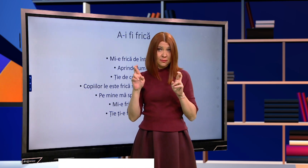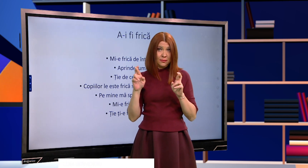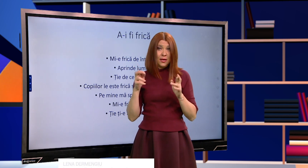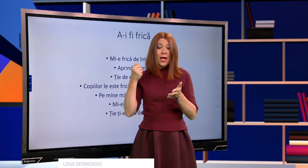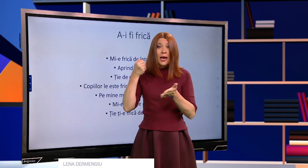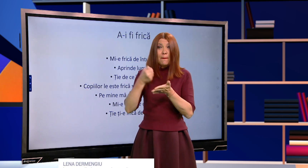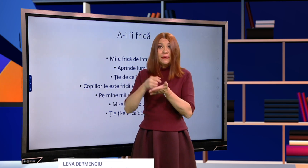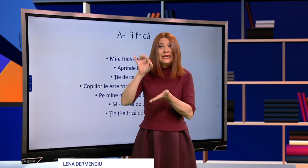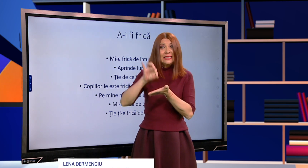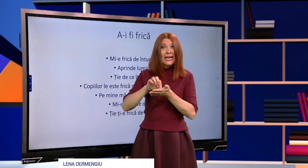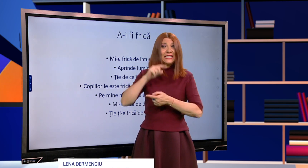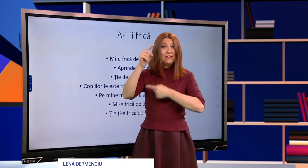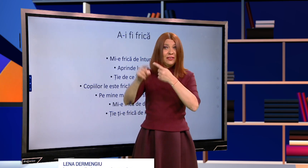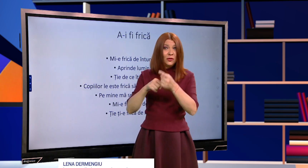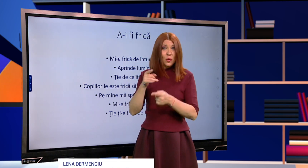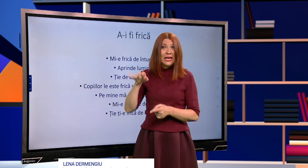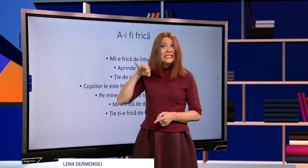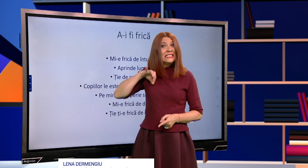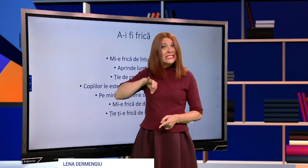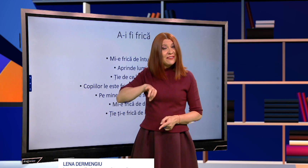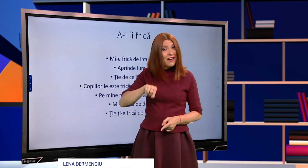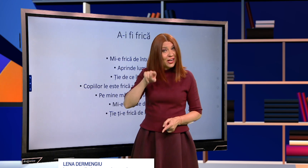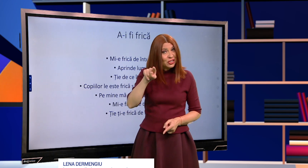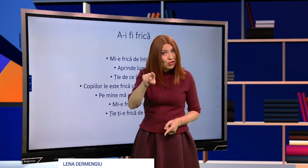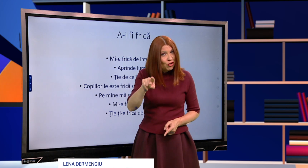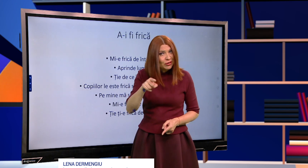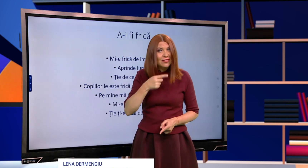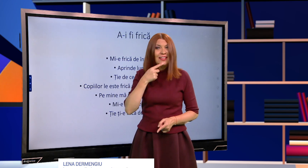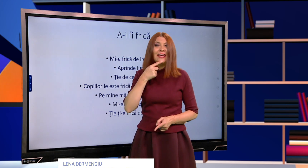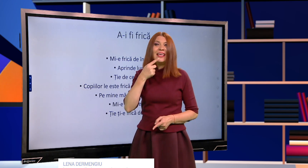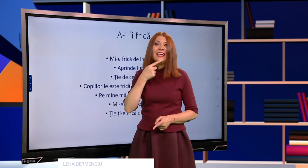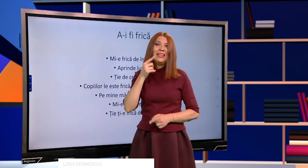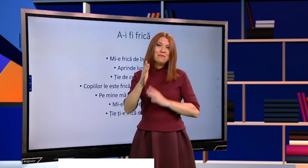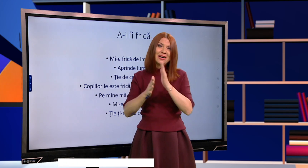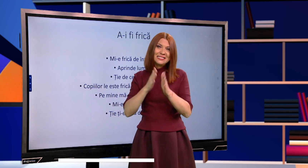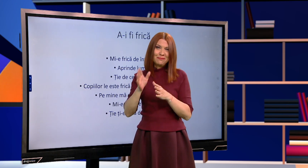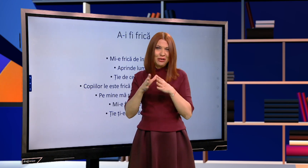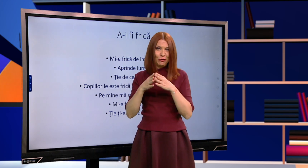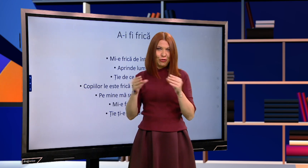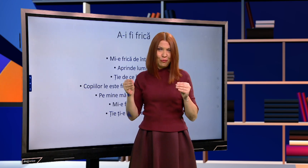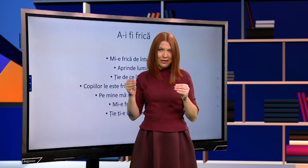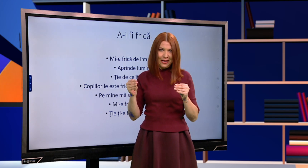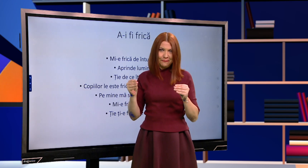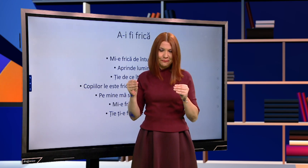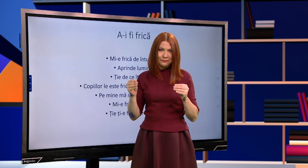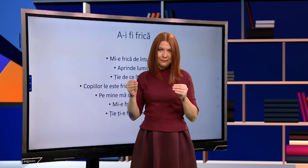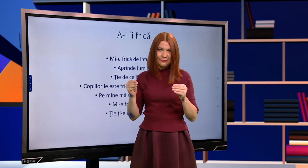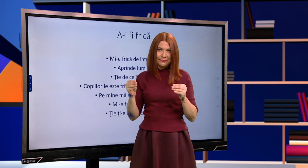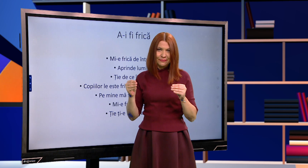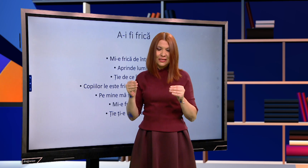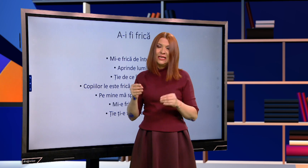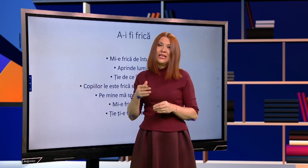ca până data viitoare să ți se facă dor de limba semnelor române.